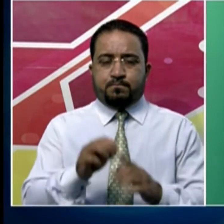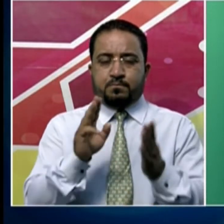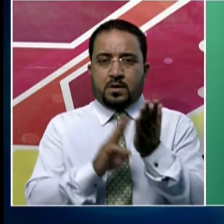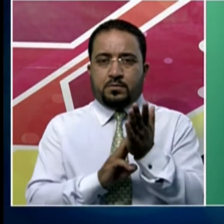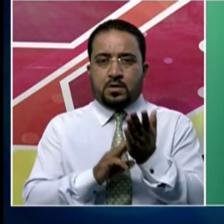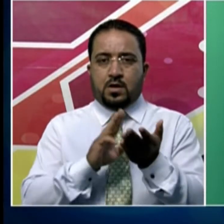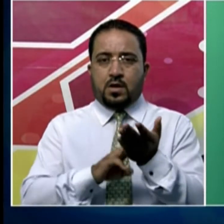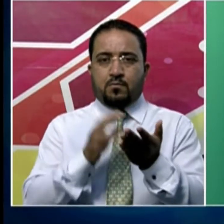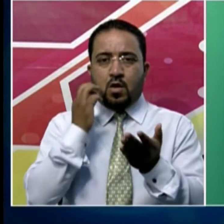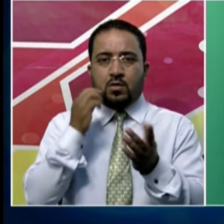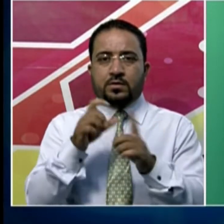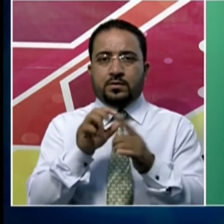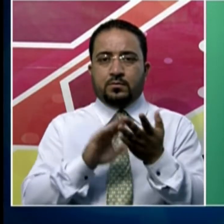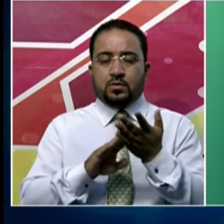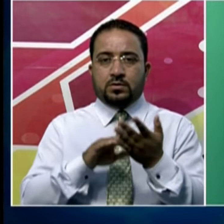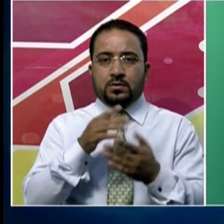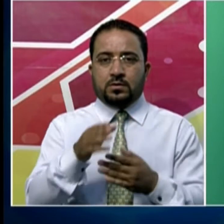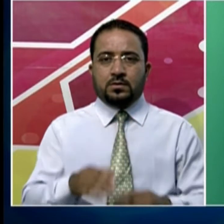نرین درمودی